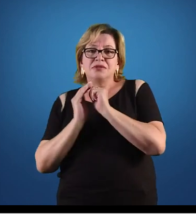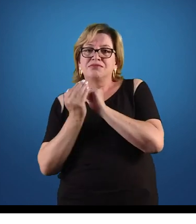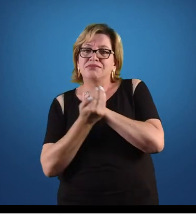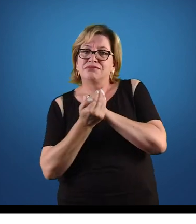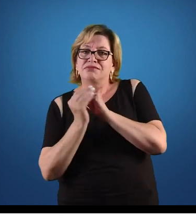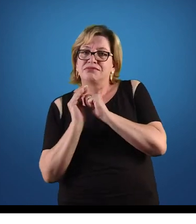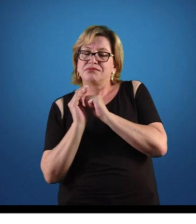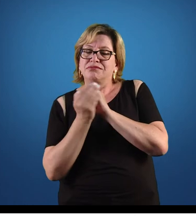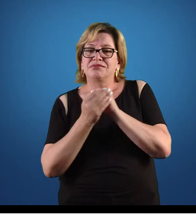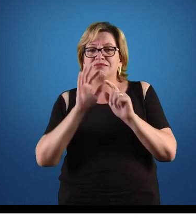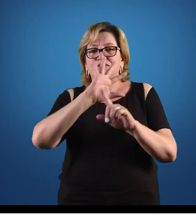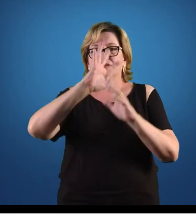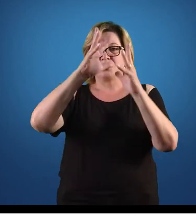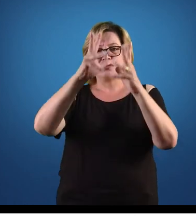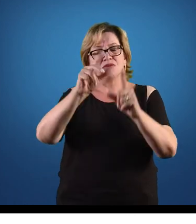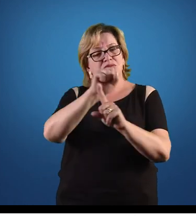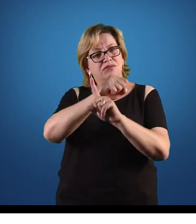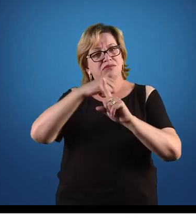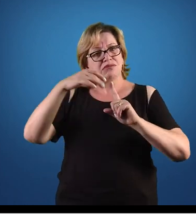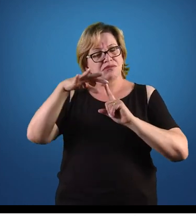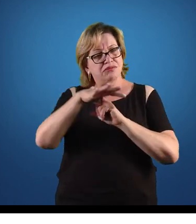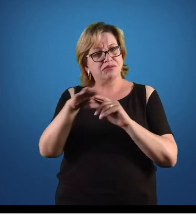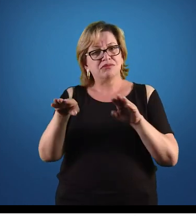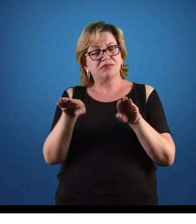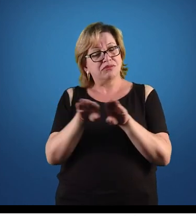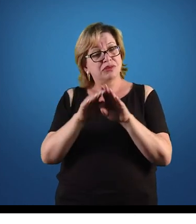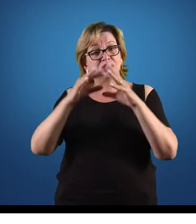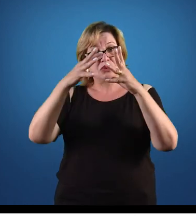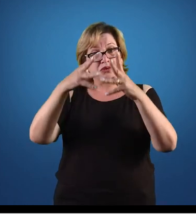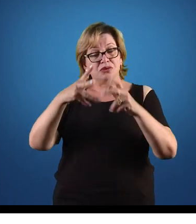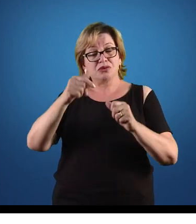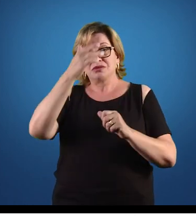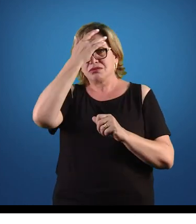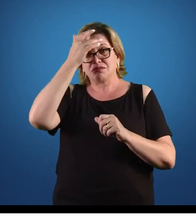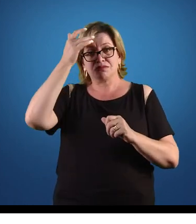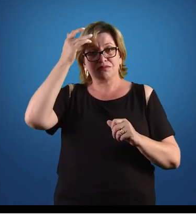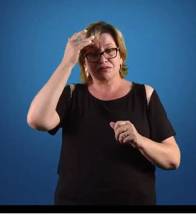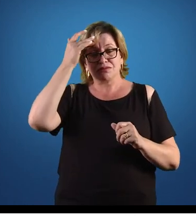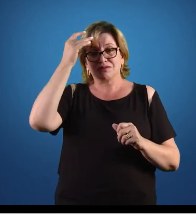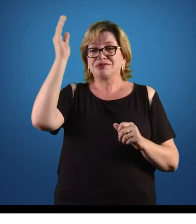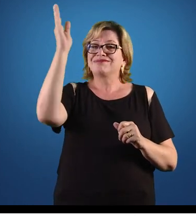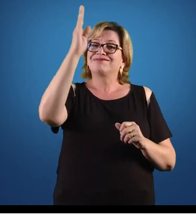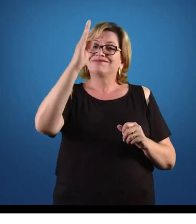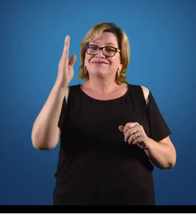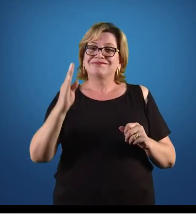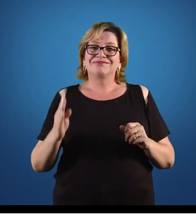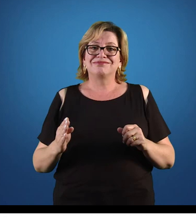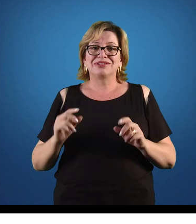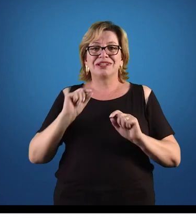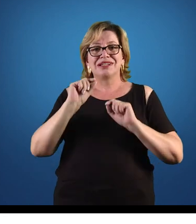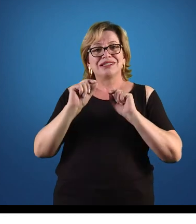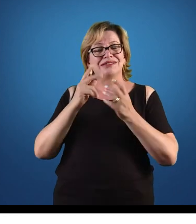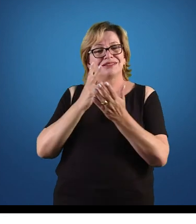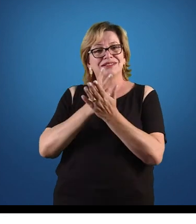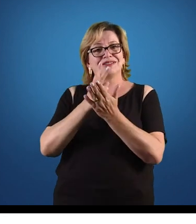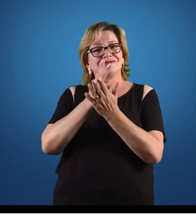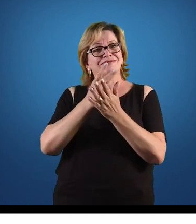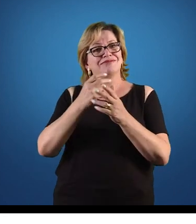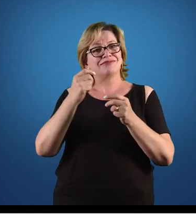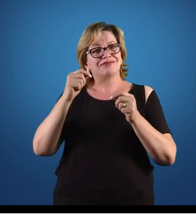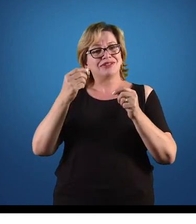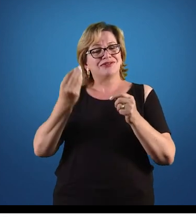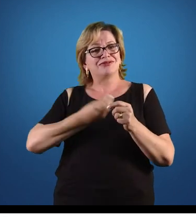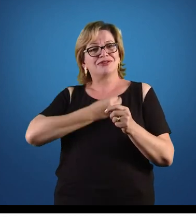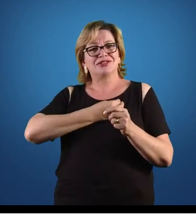né? Toda a sociedade, todas as pessoas, né? Todos os brasileiros, né? que estão aí dentro do